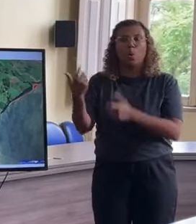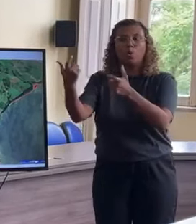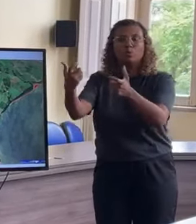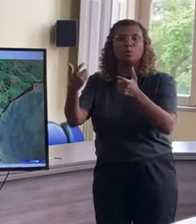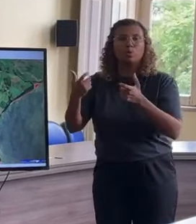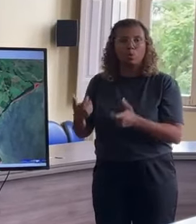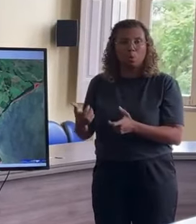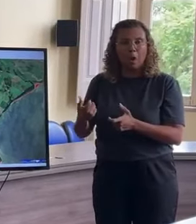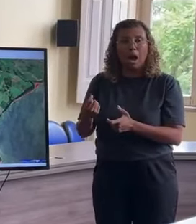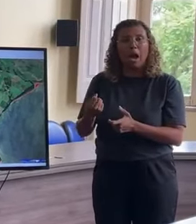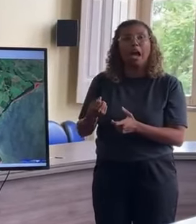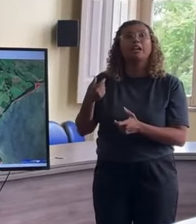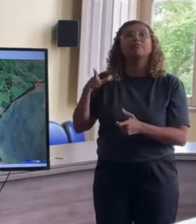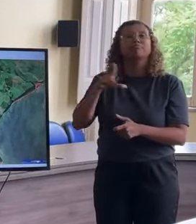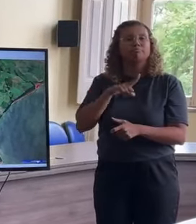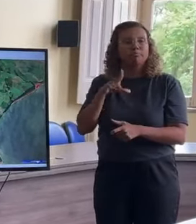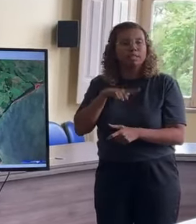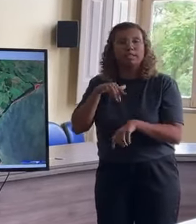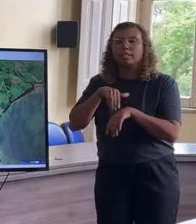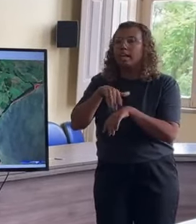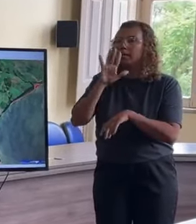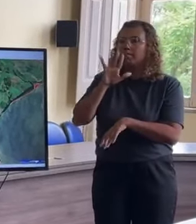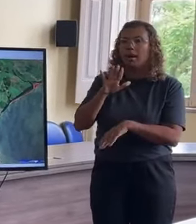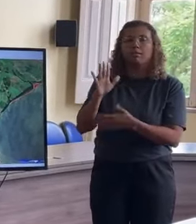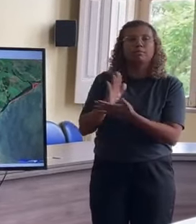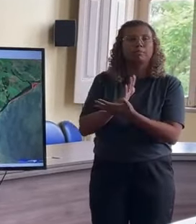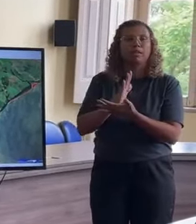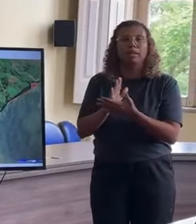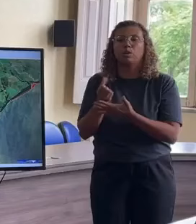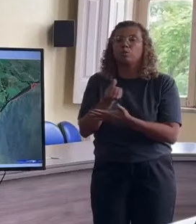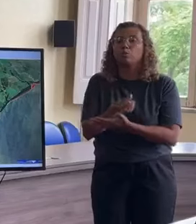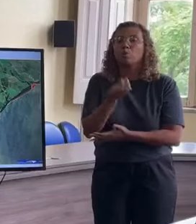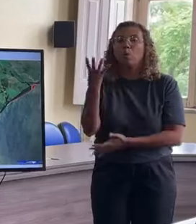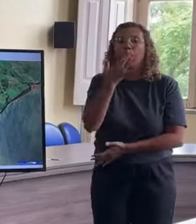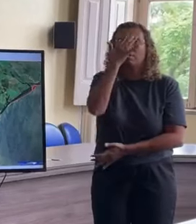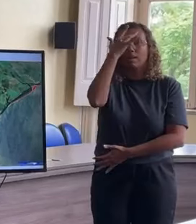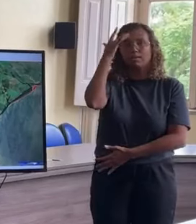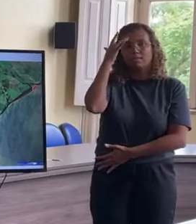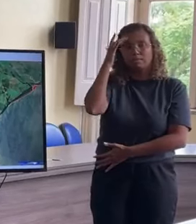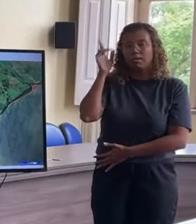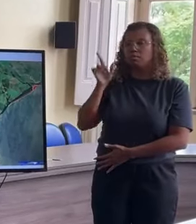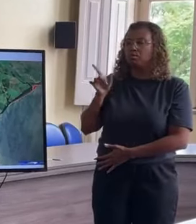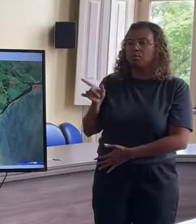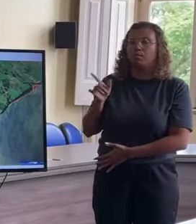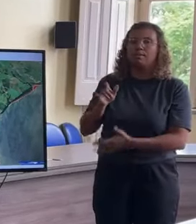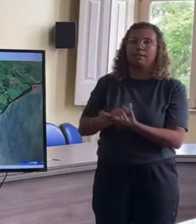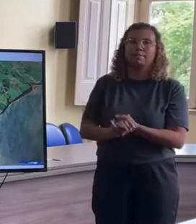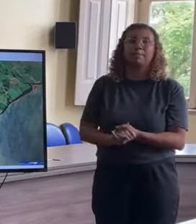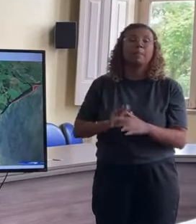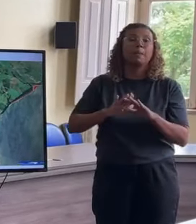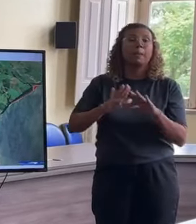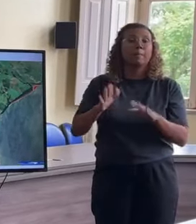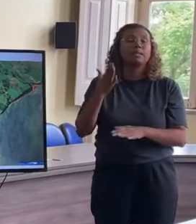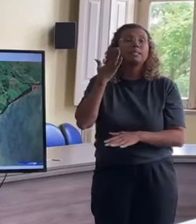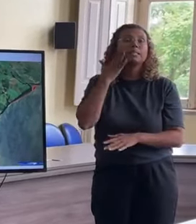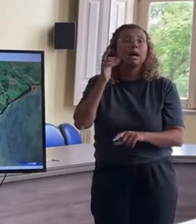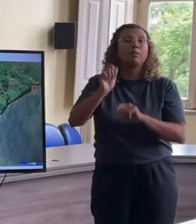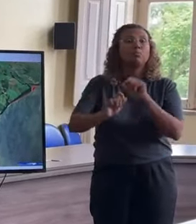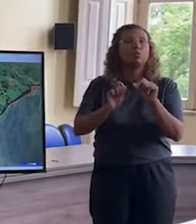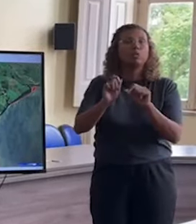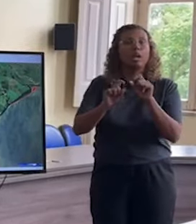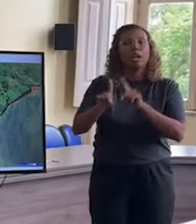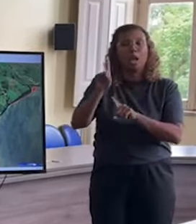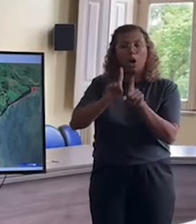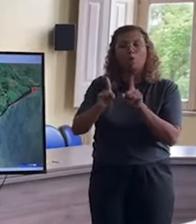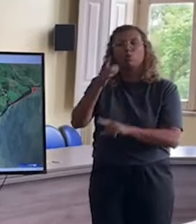outros, se for necessário, dependendo do número de pessoas, a gente sabe que é uma população significativa essa, mas também sabe que muita gente